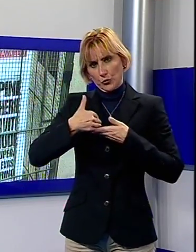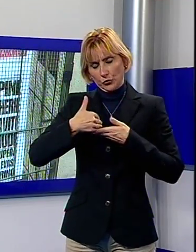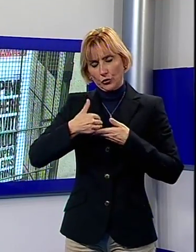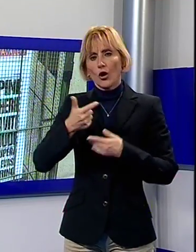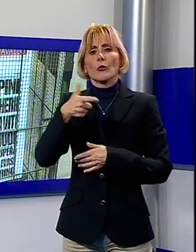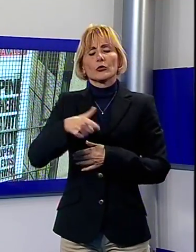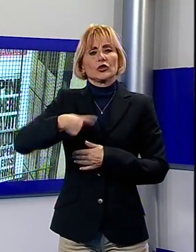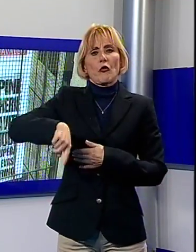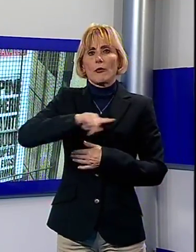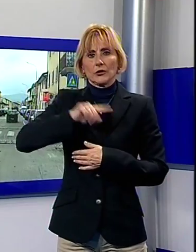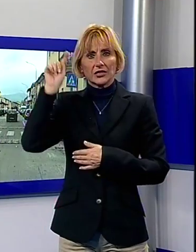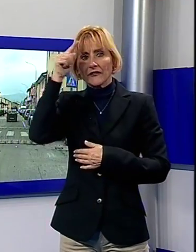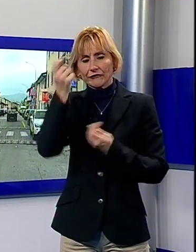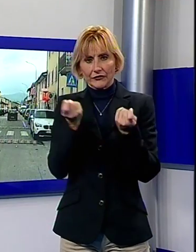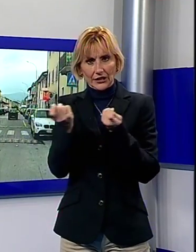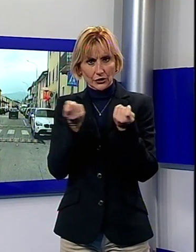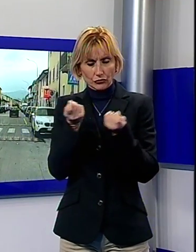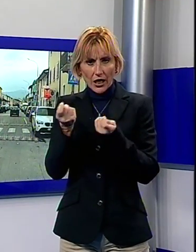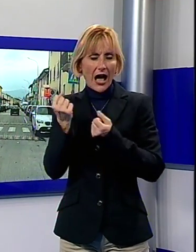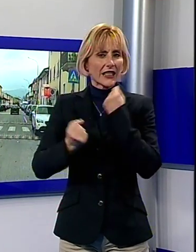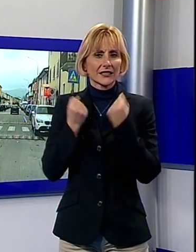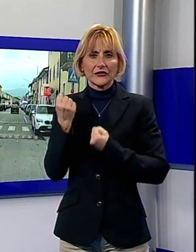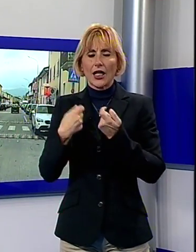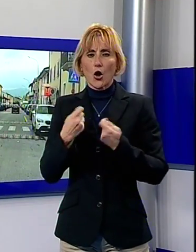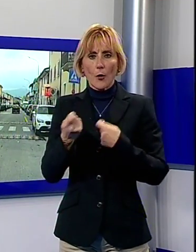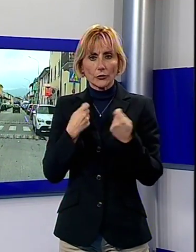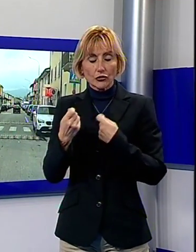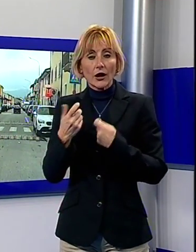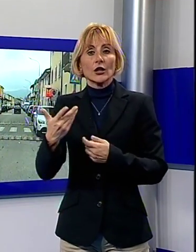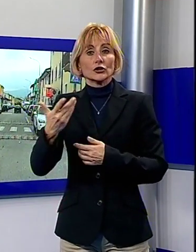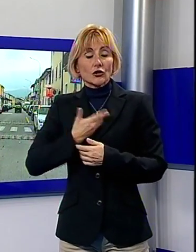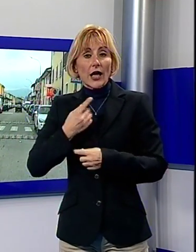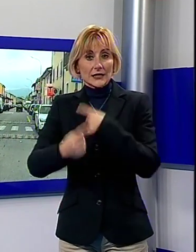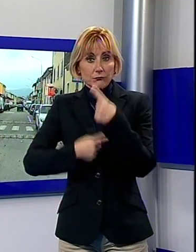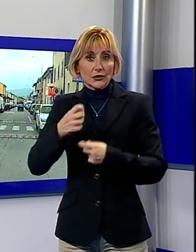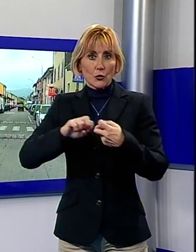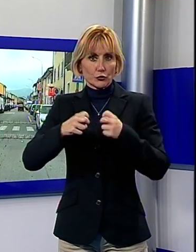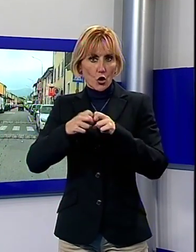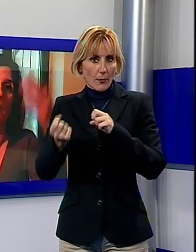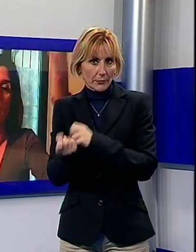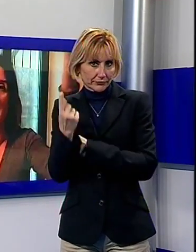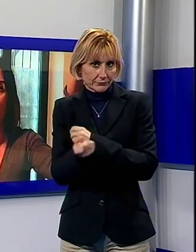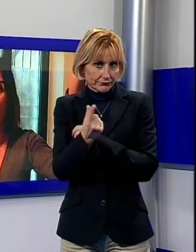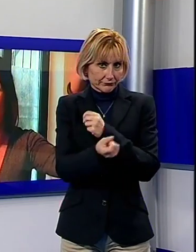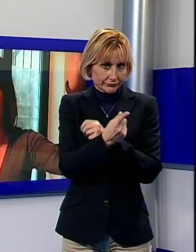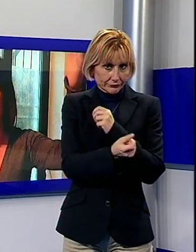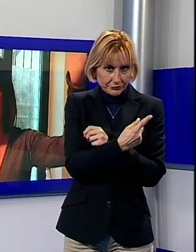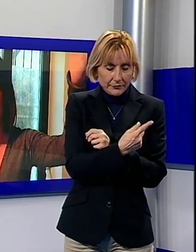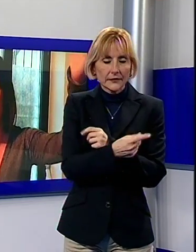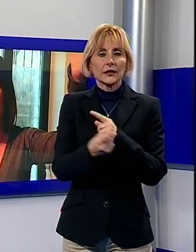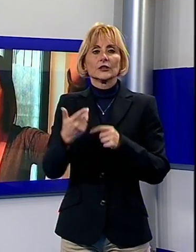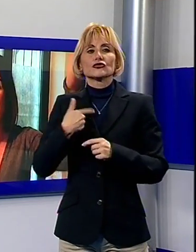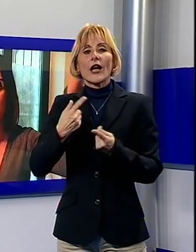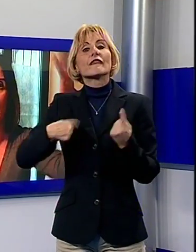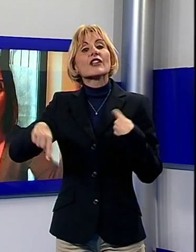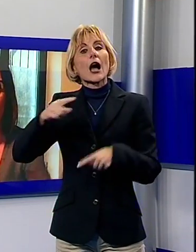gestire oggi come oggi un'attività commerciale se poi ci troviamo di fronte a tutti questi problemi. Dal momento che stanno facendo una